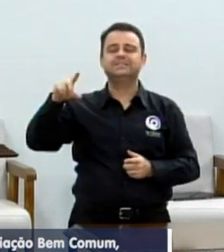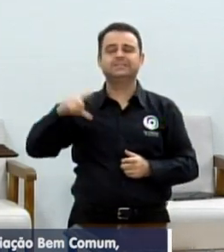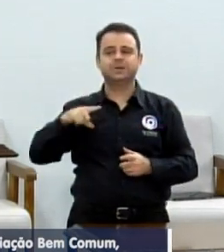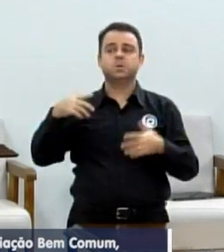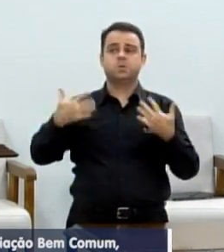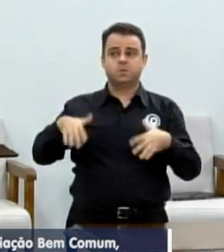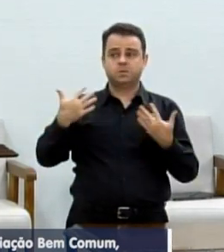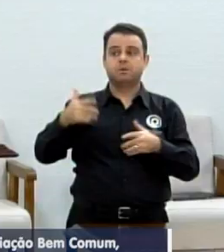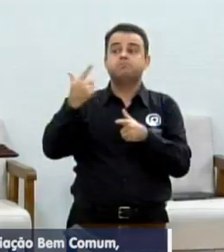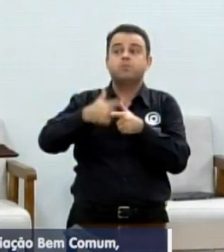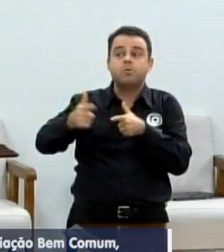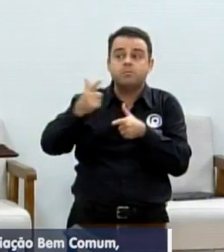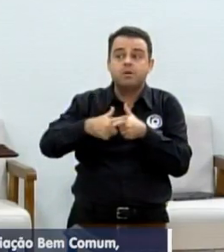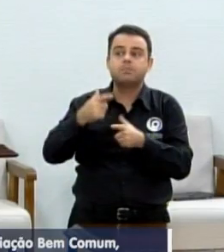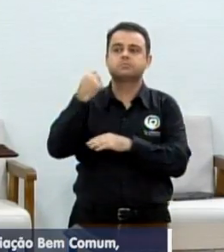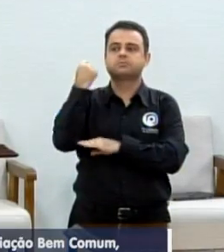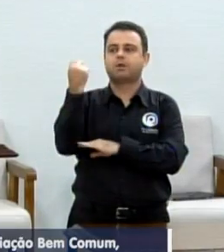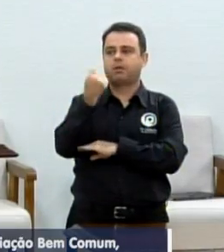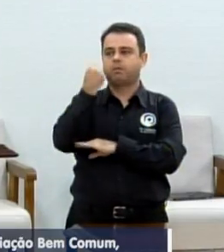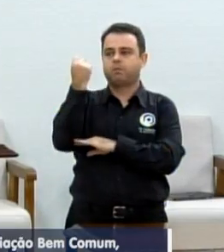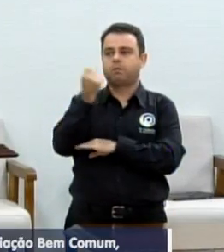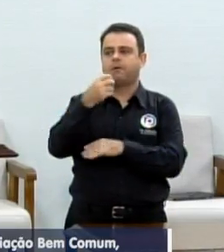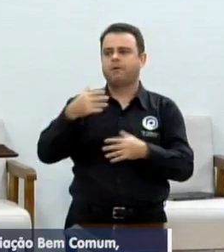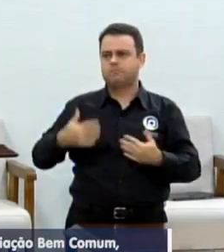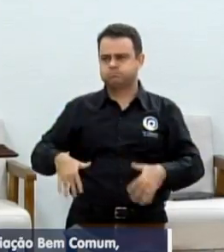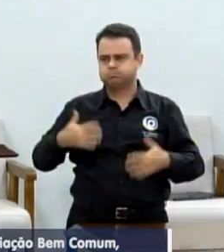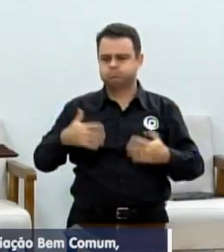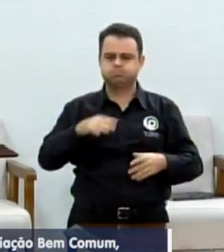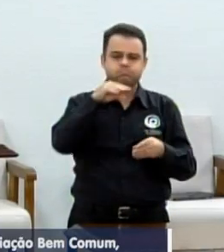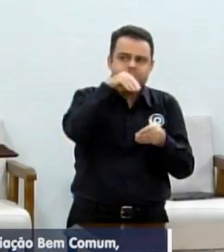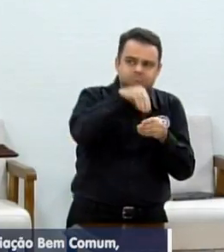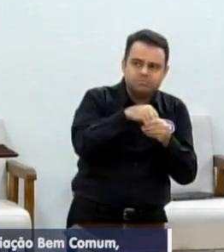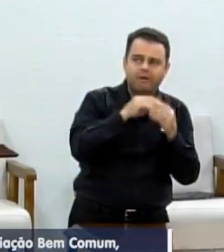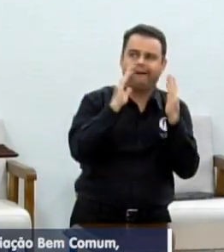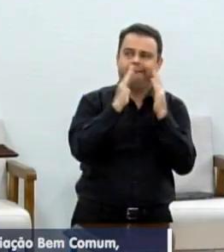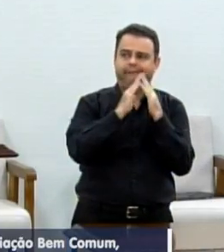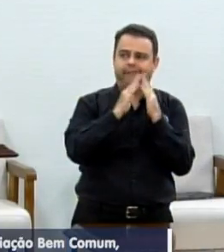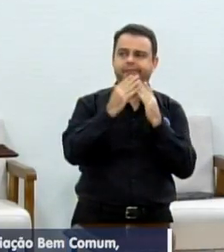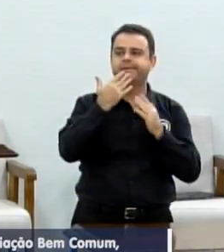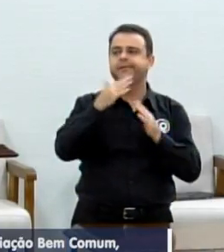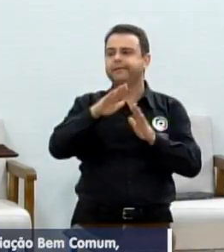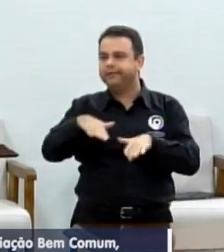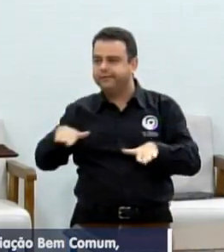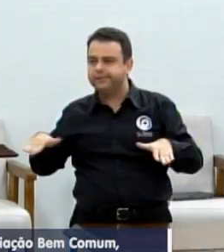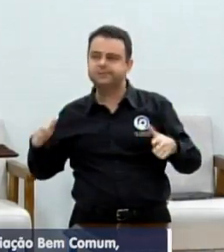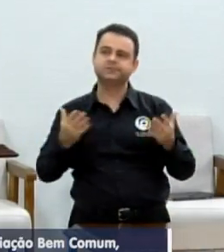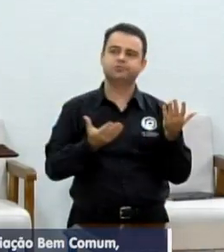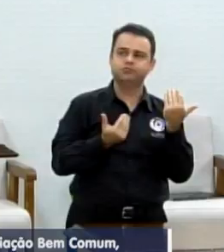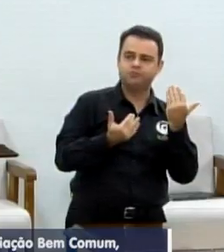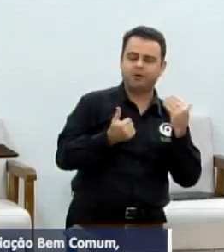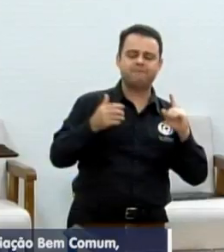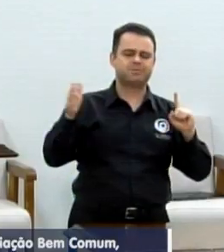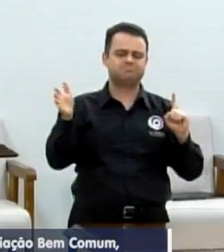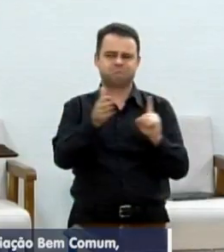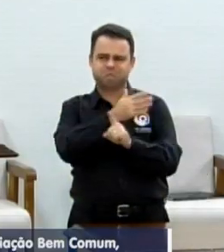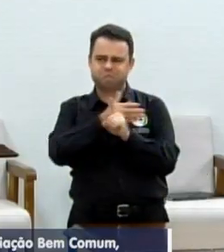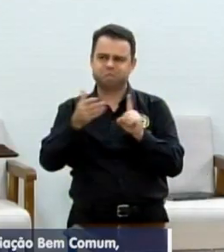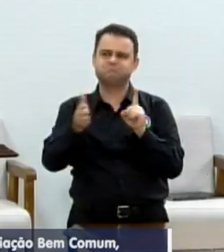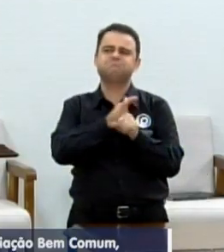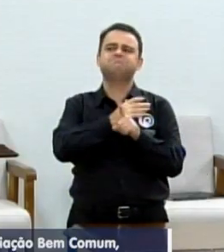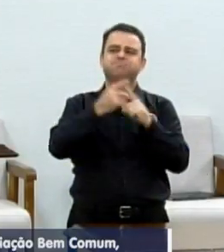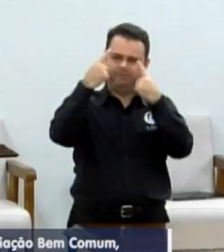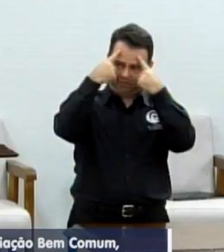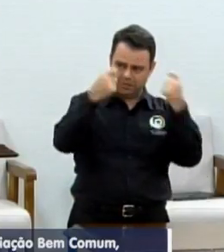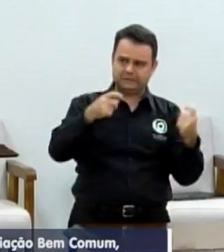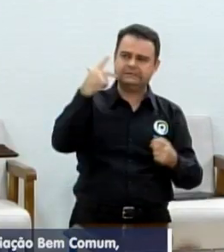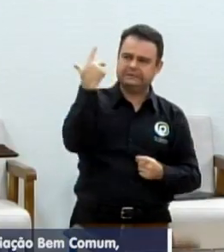problemas na relação de violência a crianças e adolescentes. E